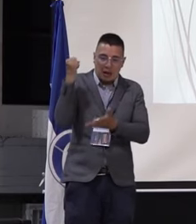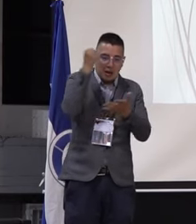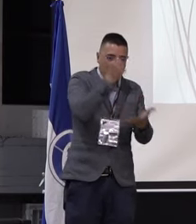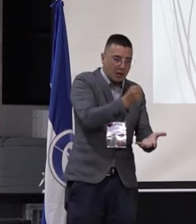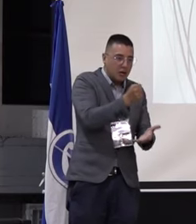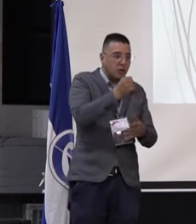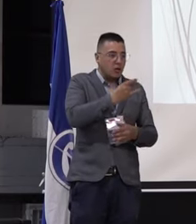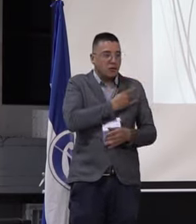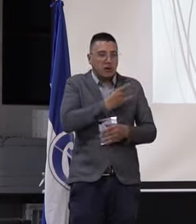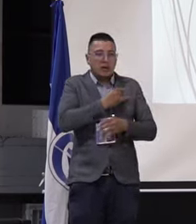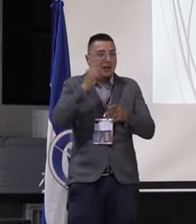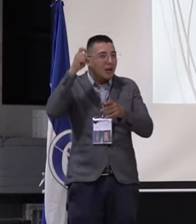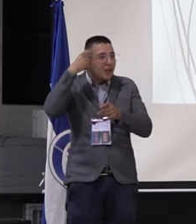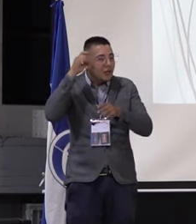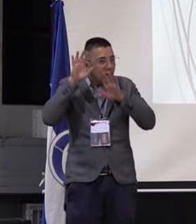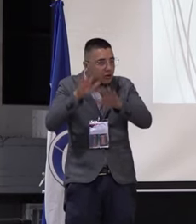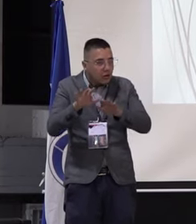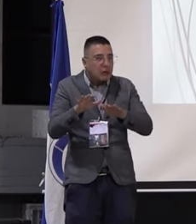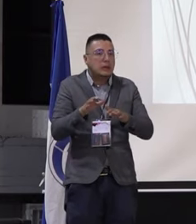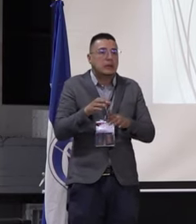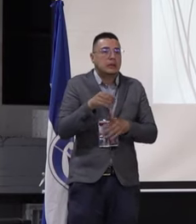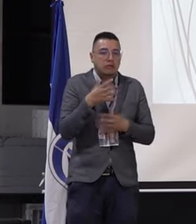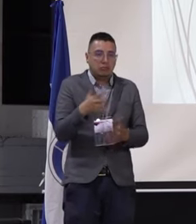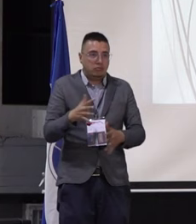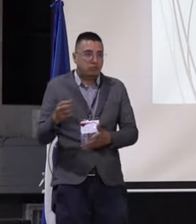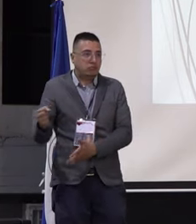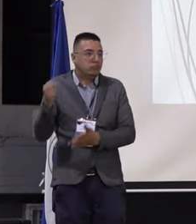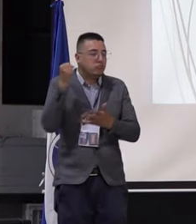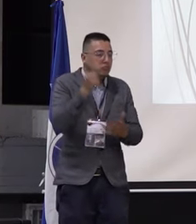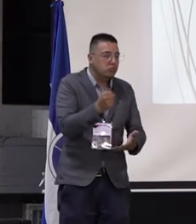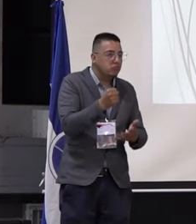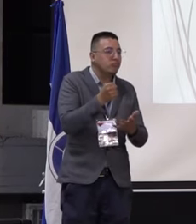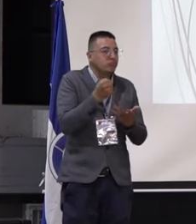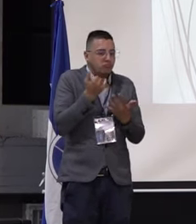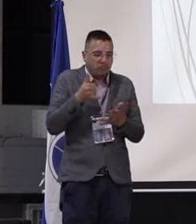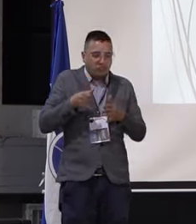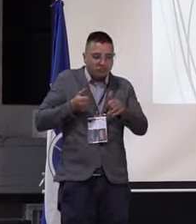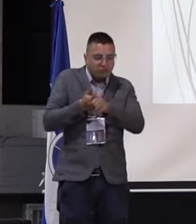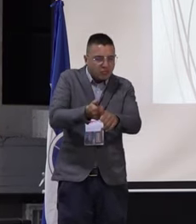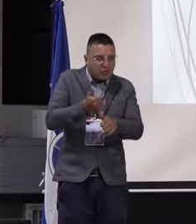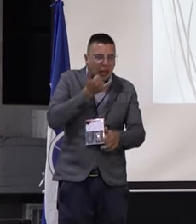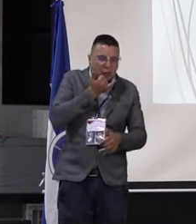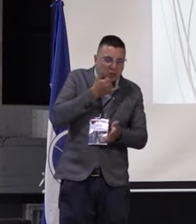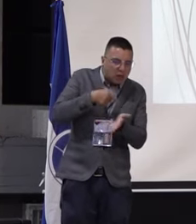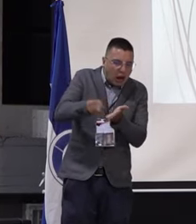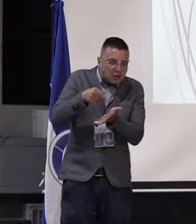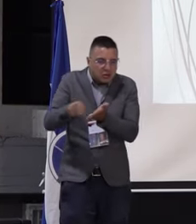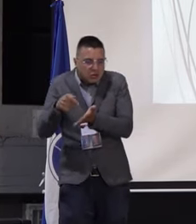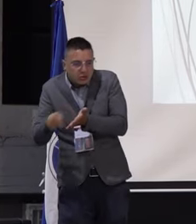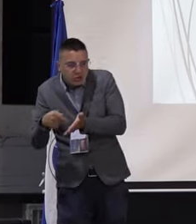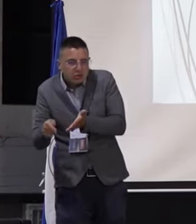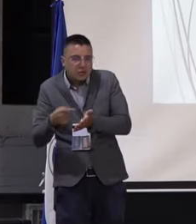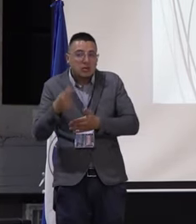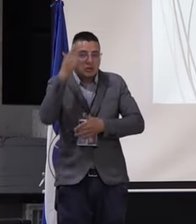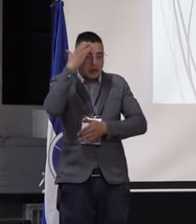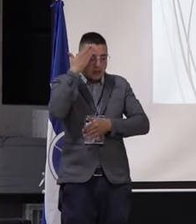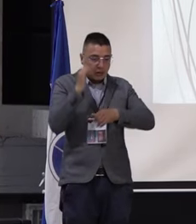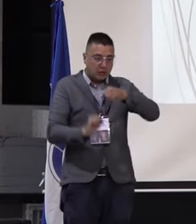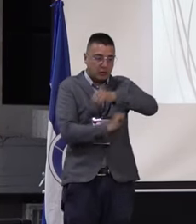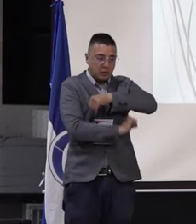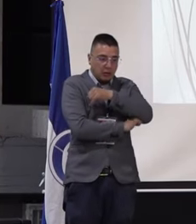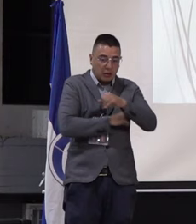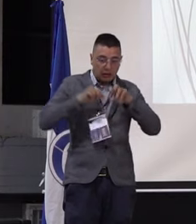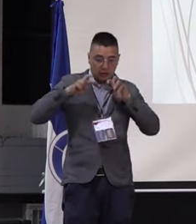pública. Si bien, pues, en ese momento se celebró, lo que sería importante ahora es hacer un seguimiento, ese tipo de cosas que redunden en el fortalecimiento de la